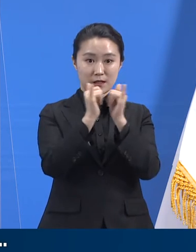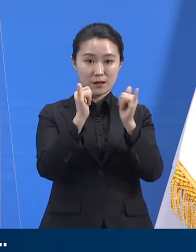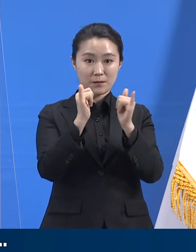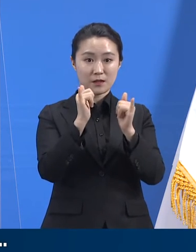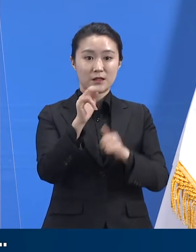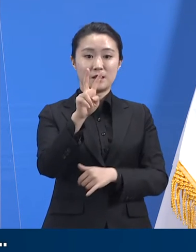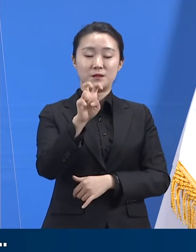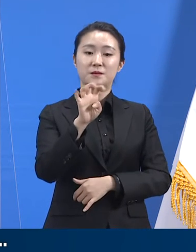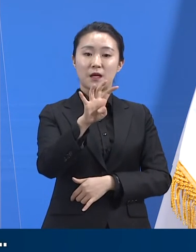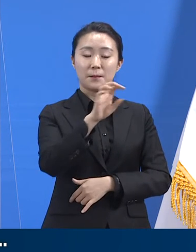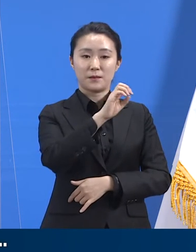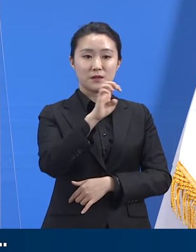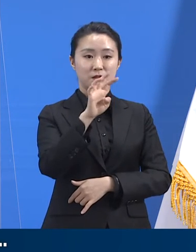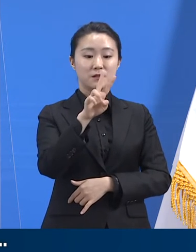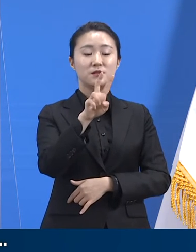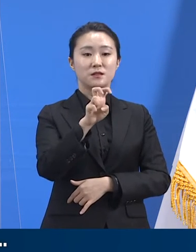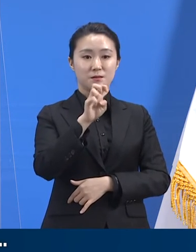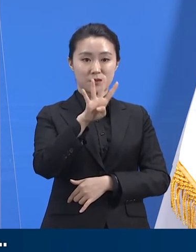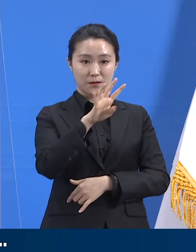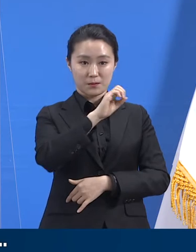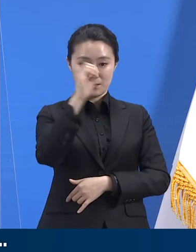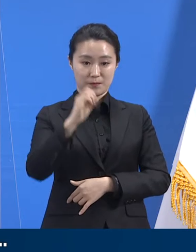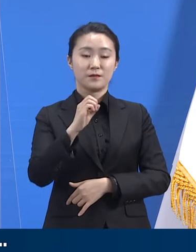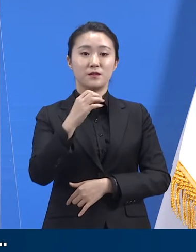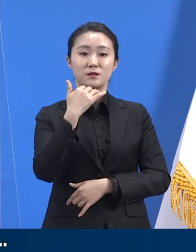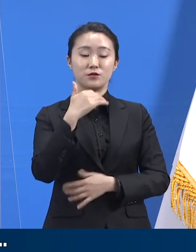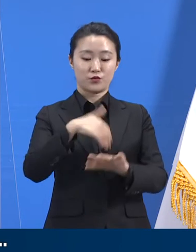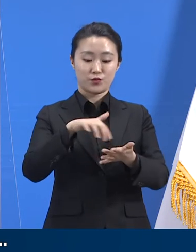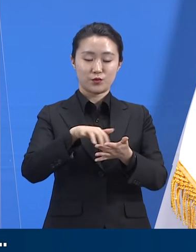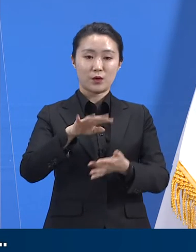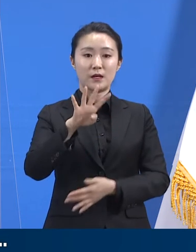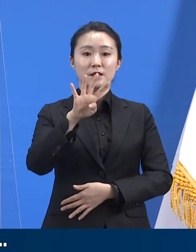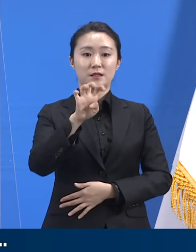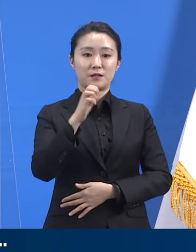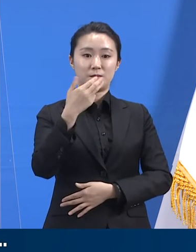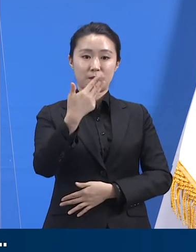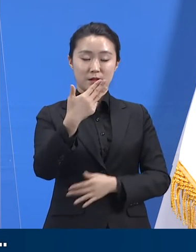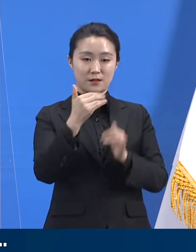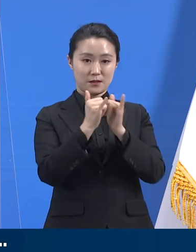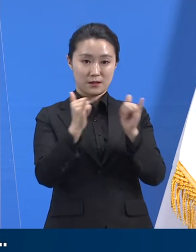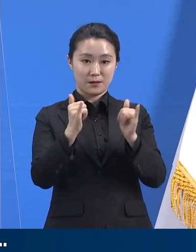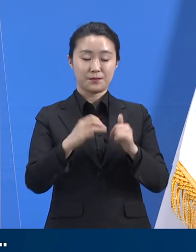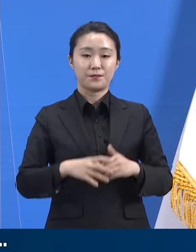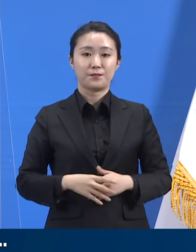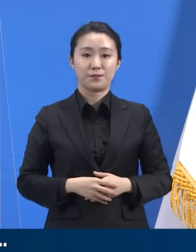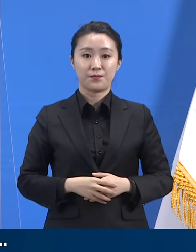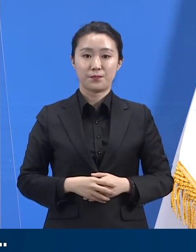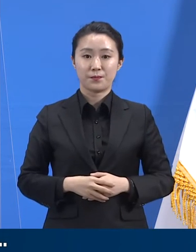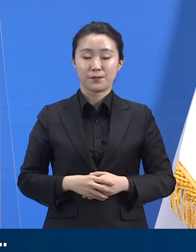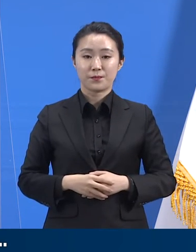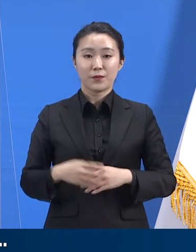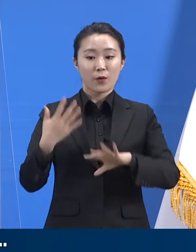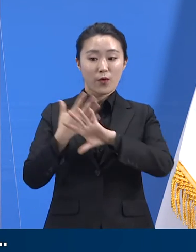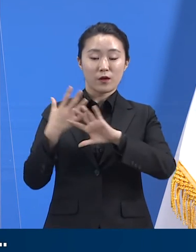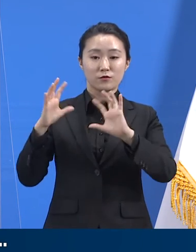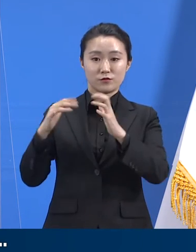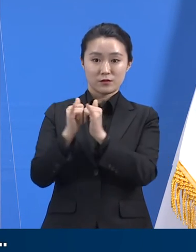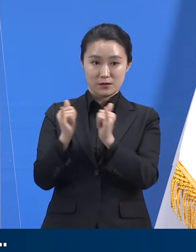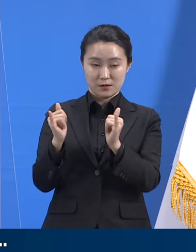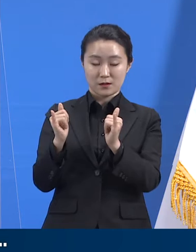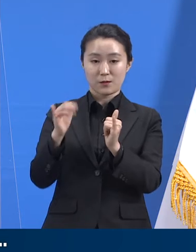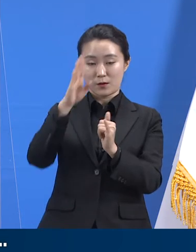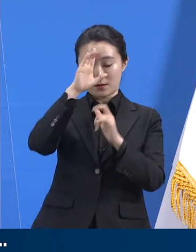.6%인 48명입니다. 외국인 확진자는 5.6% 11명이었습니다.